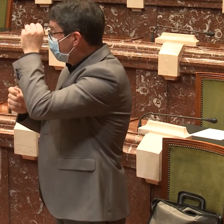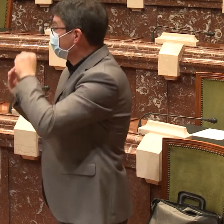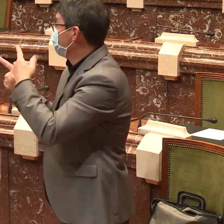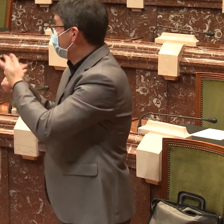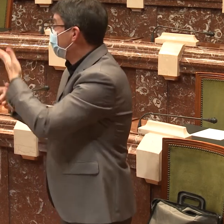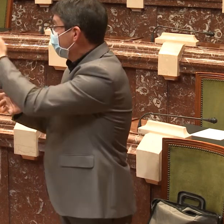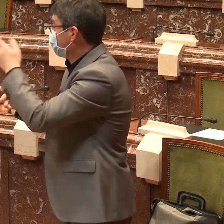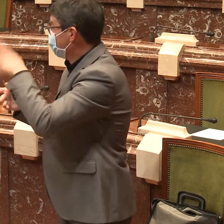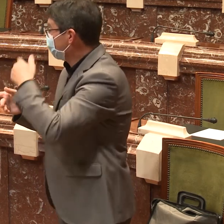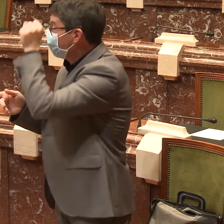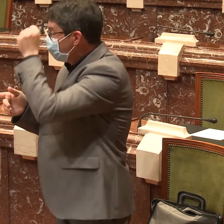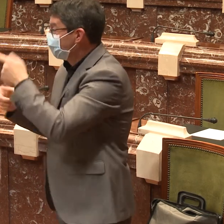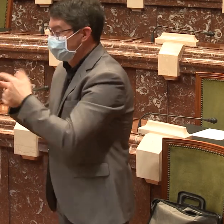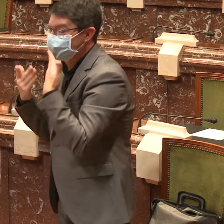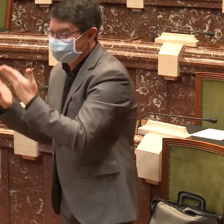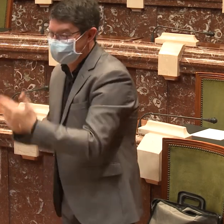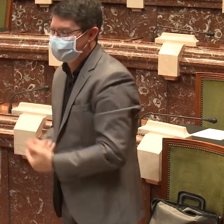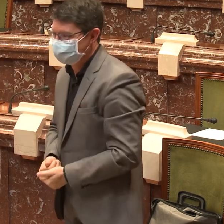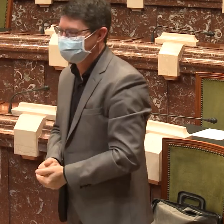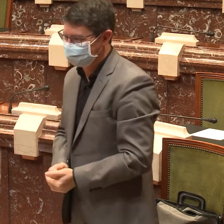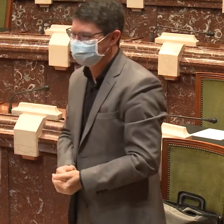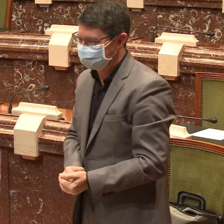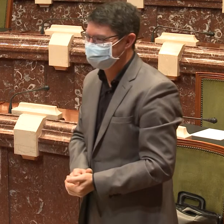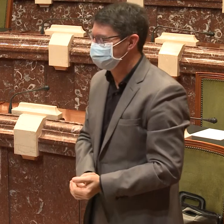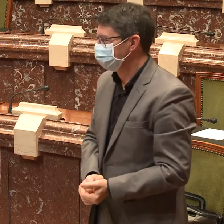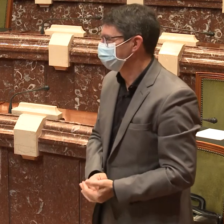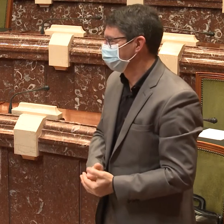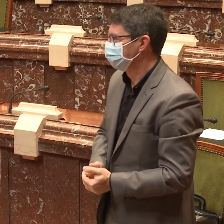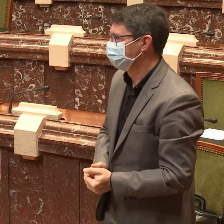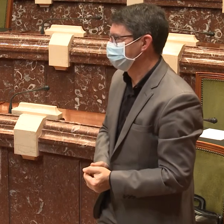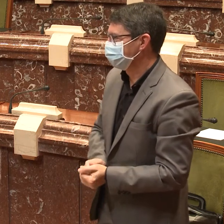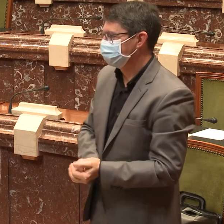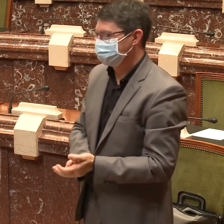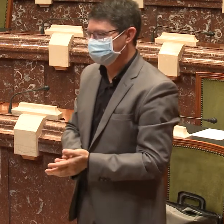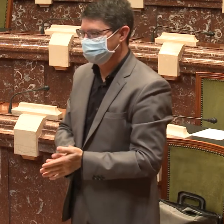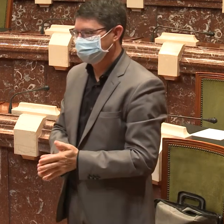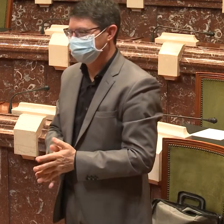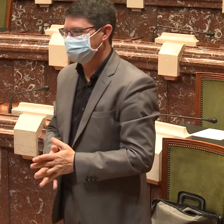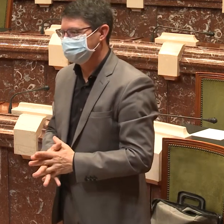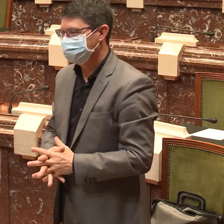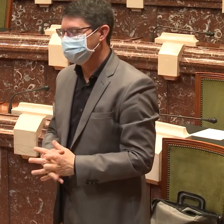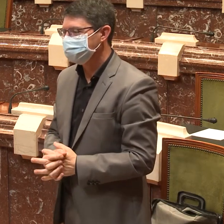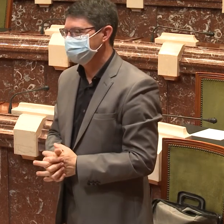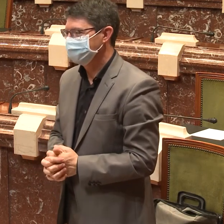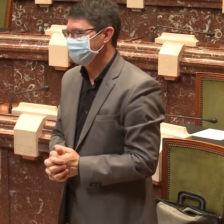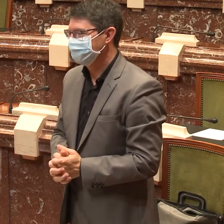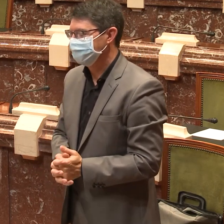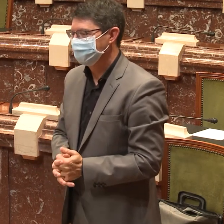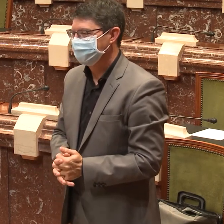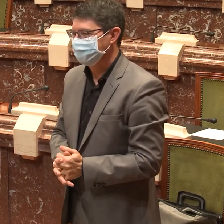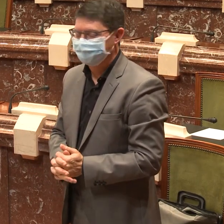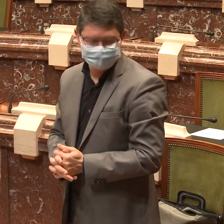objetivos. Así que comparto la opinión que ha dicho el Grupo Mixto, ahora Ciudadanos, PSOE, Vox y todos.